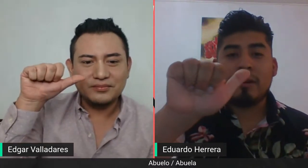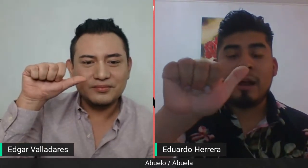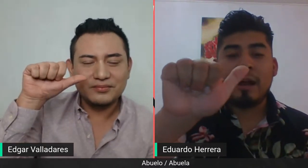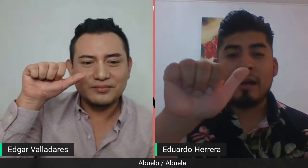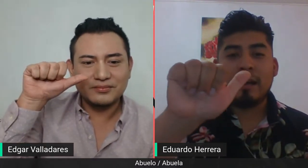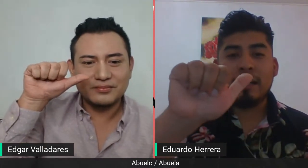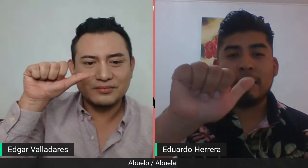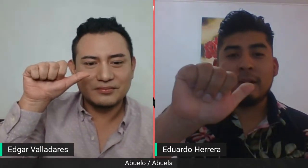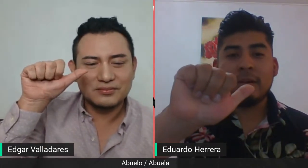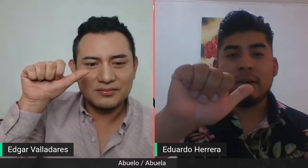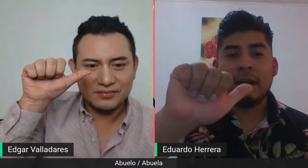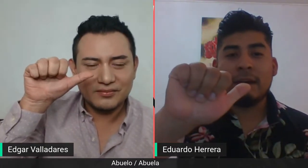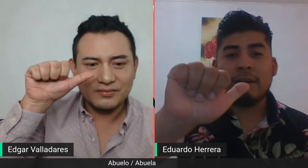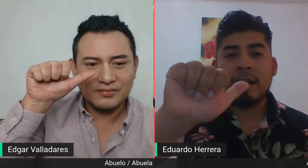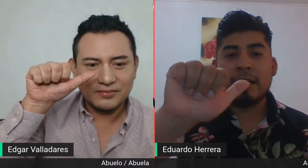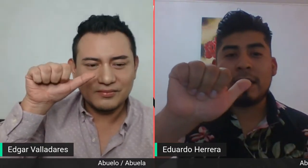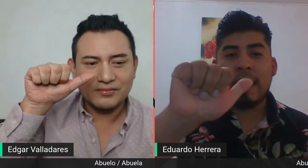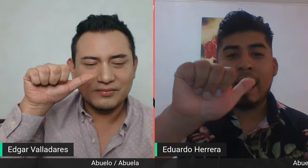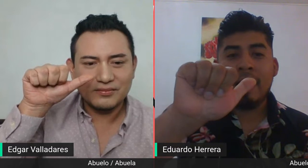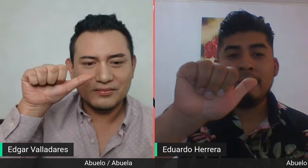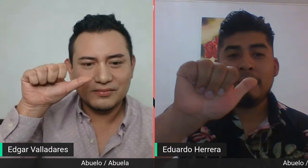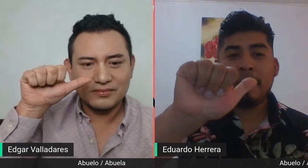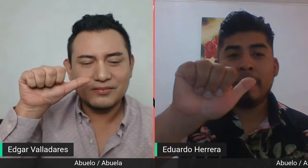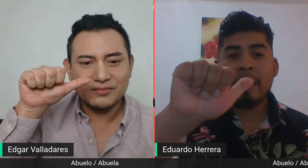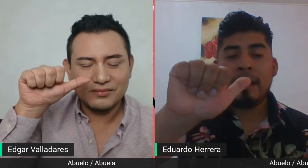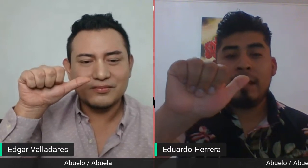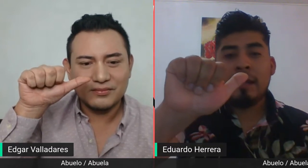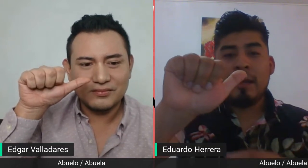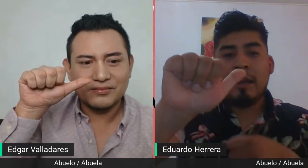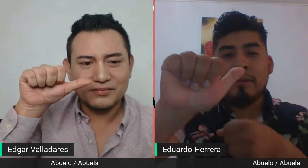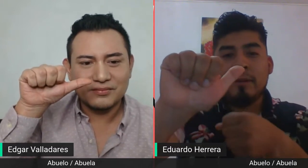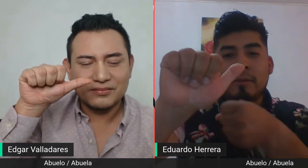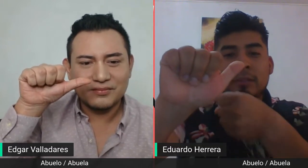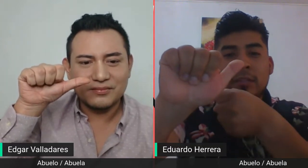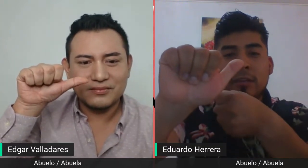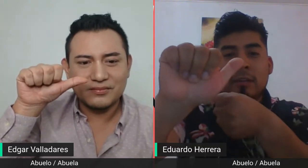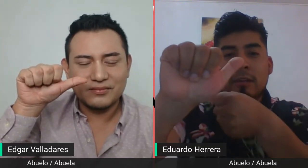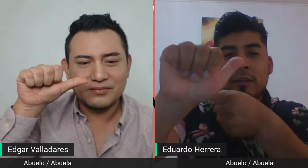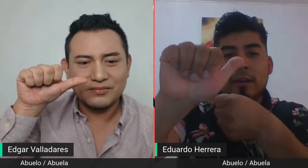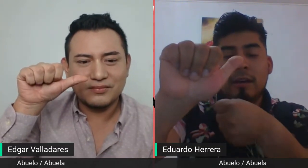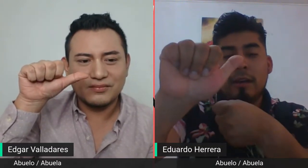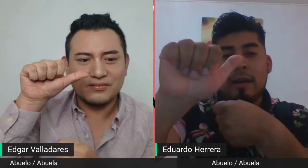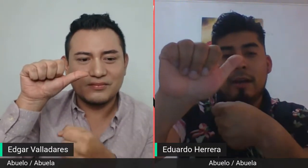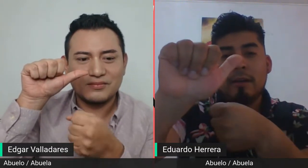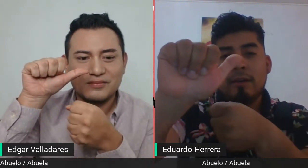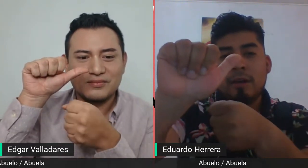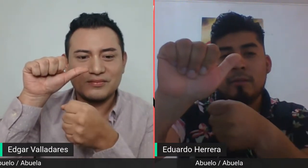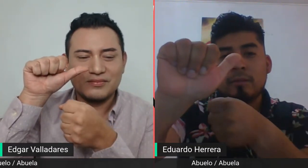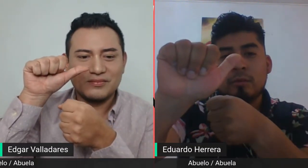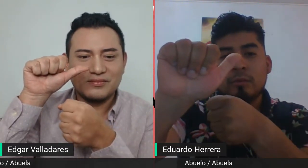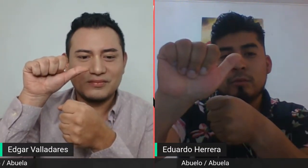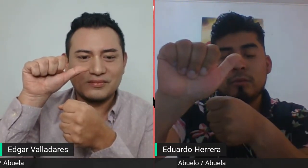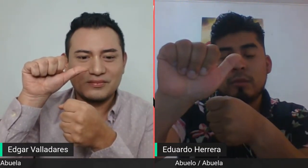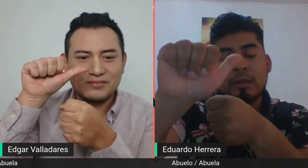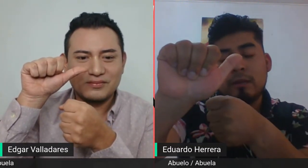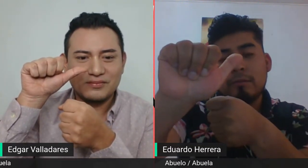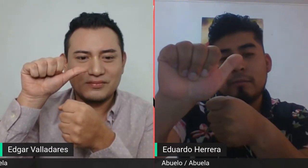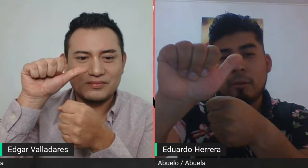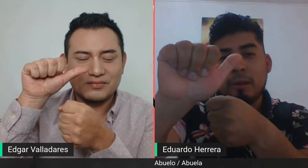colocar con la letra A. La mano posterior la colocamos como en forma